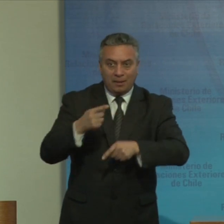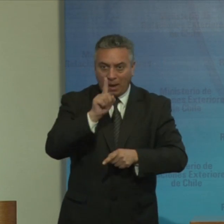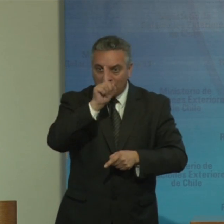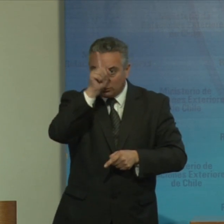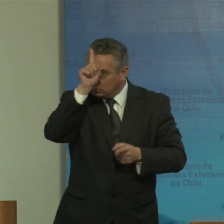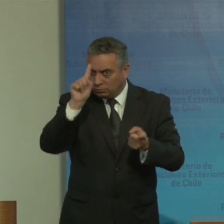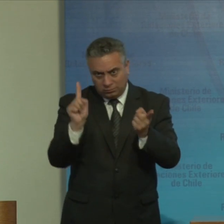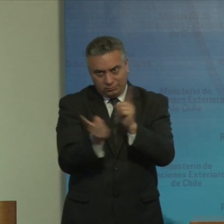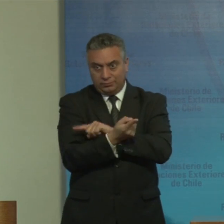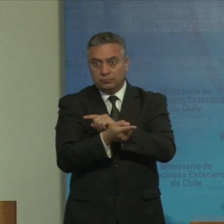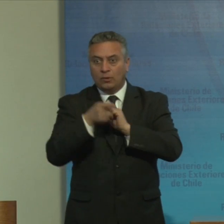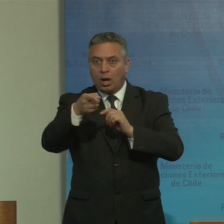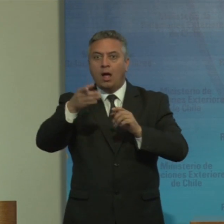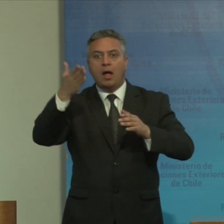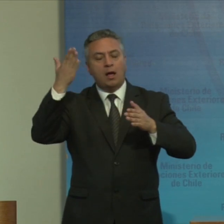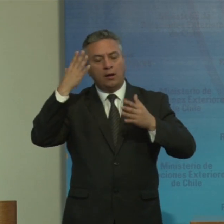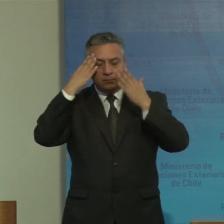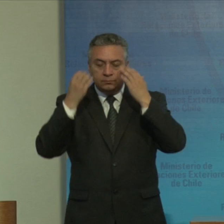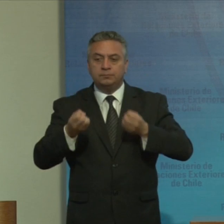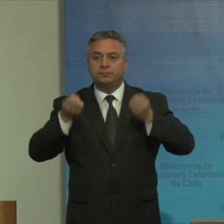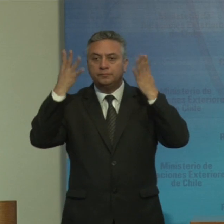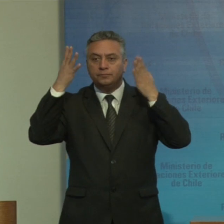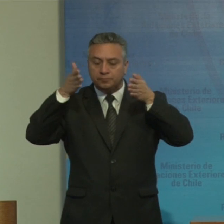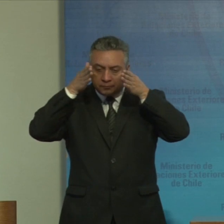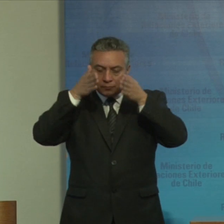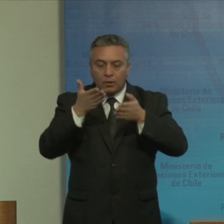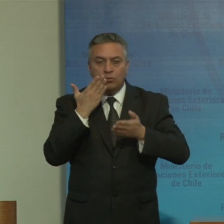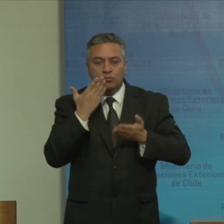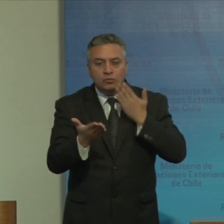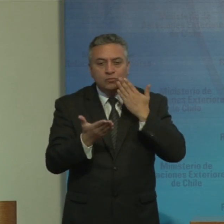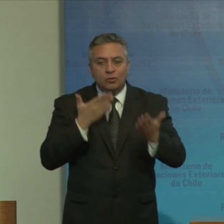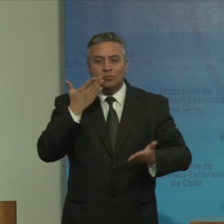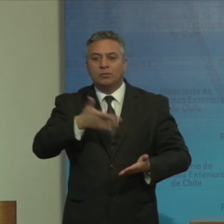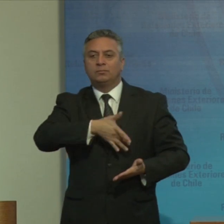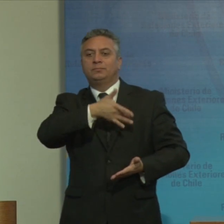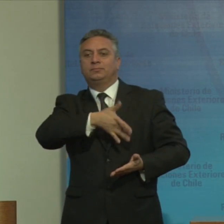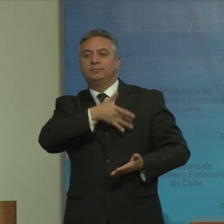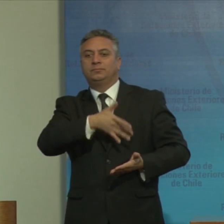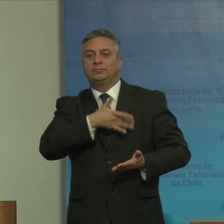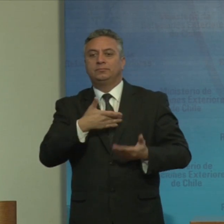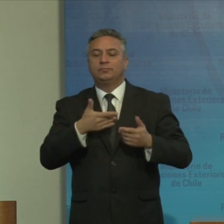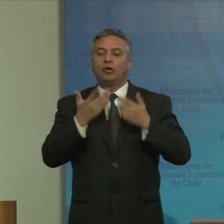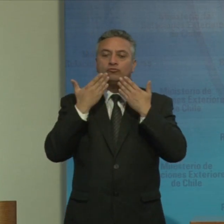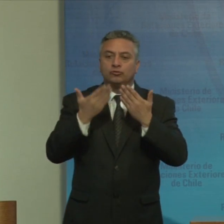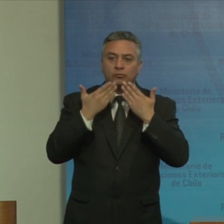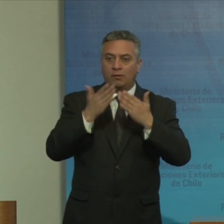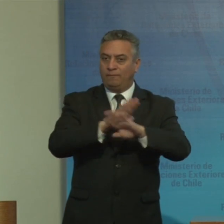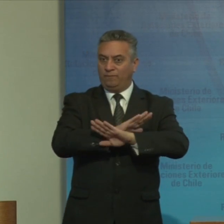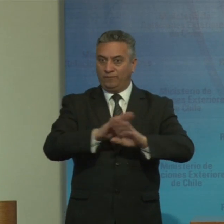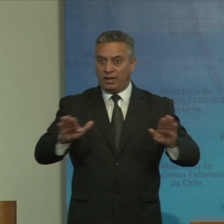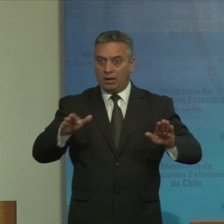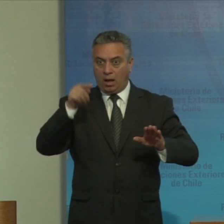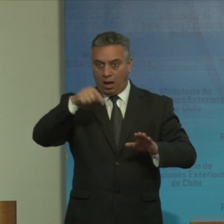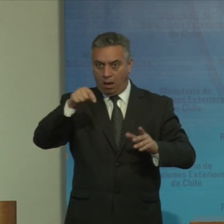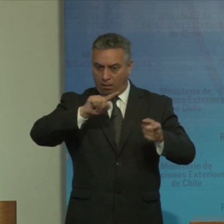deja atrás enfoques de caridad o médicos de la discapacidad y sobre todo perspectivas y discursos